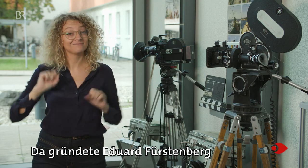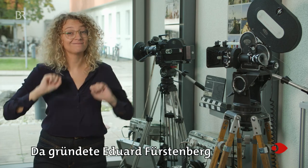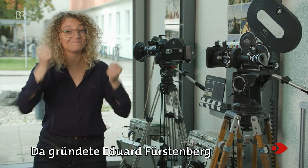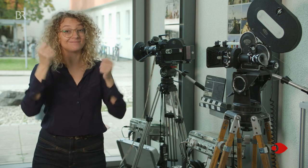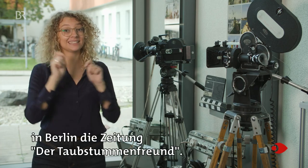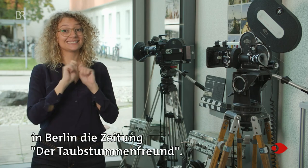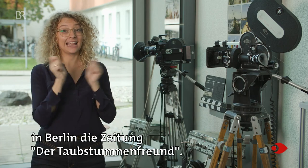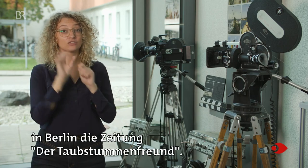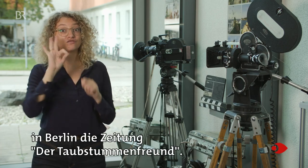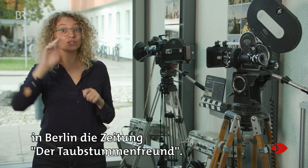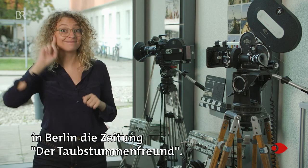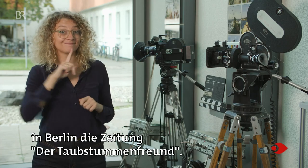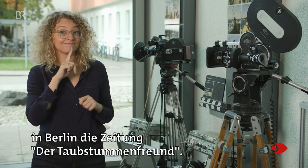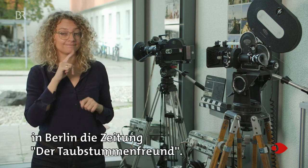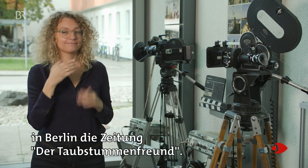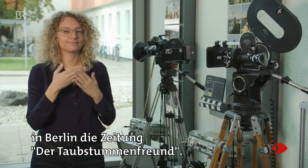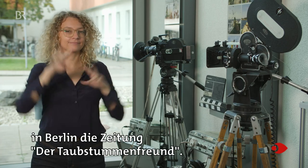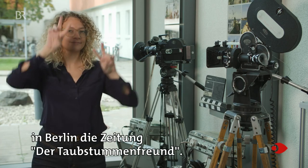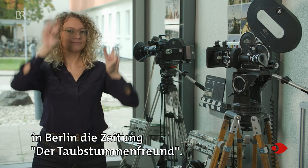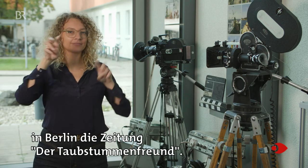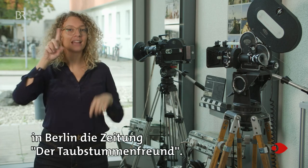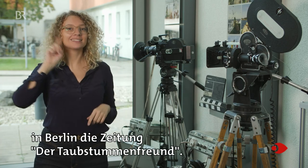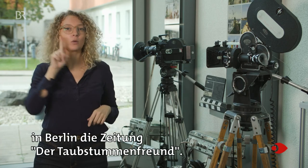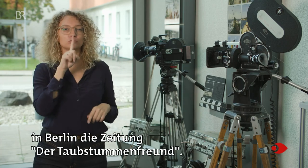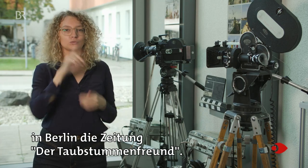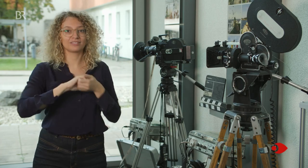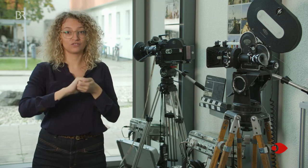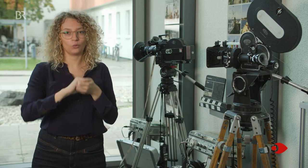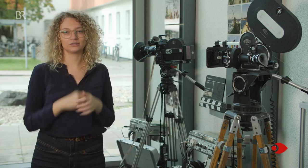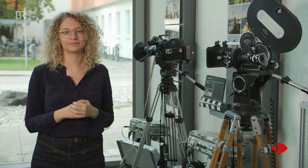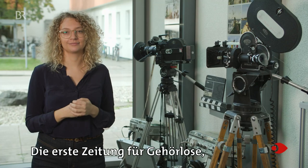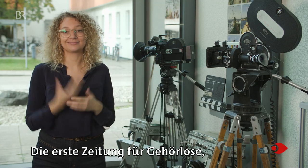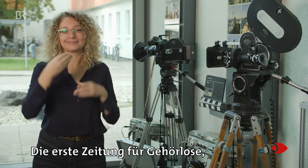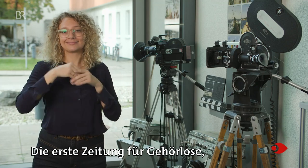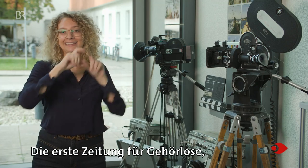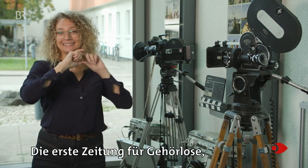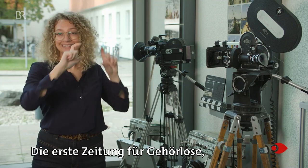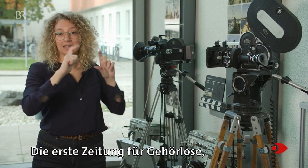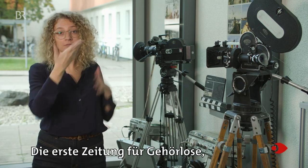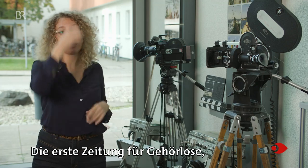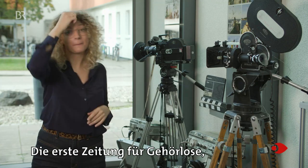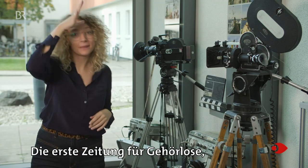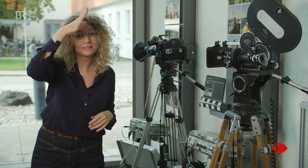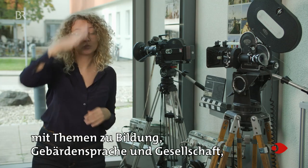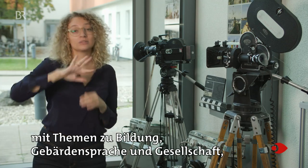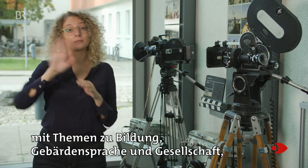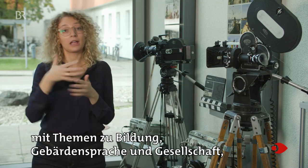Fürstenberg in Berlin die Zeitung Der Taubstummenfreund. Die erste Zeitung für Gehörlose mit Themen zu